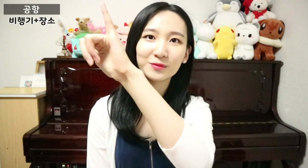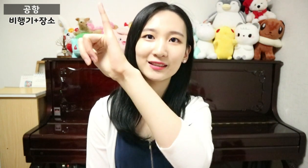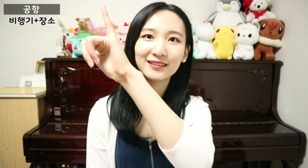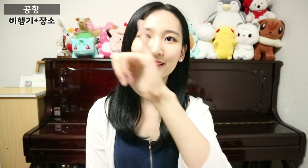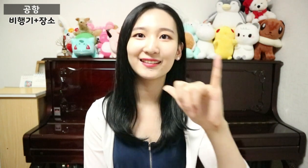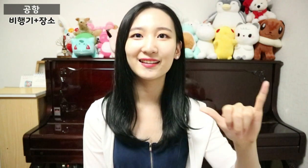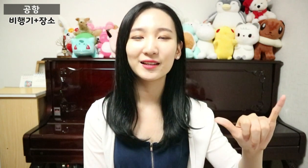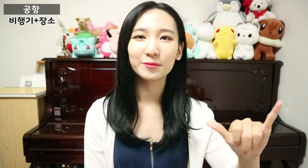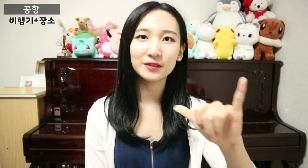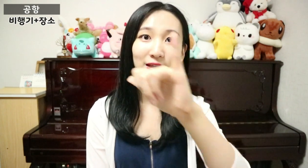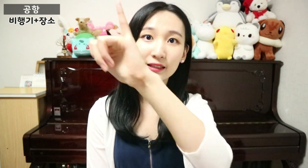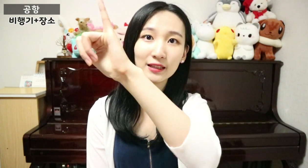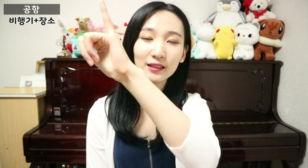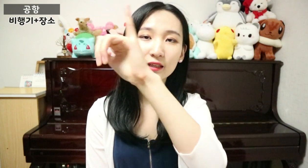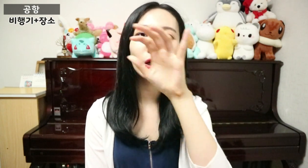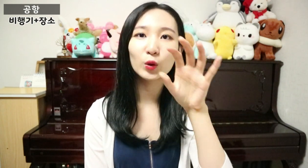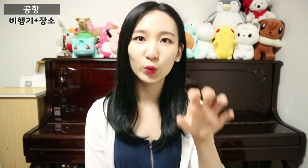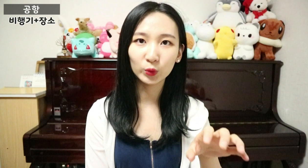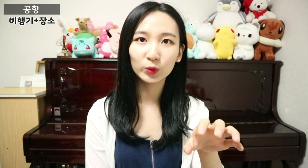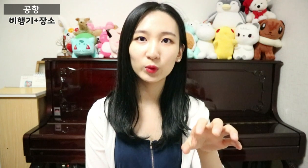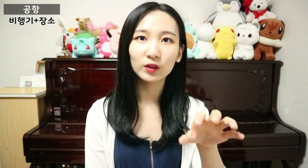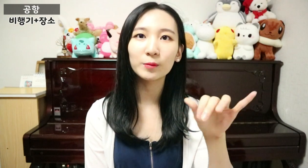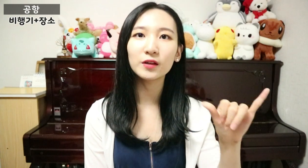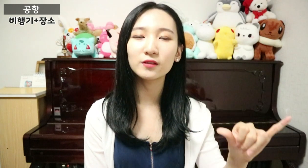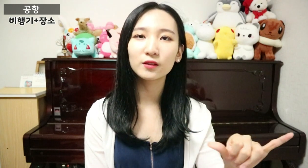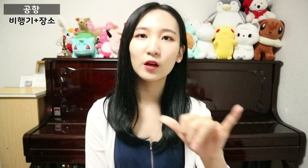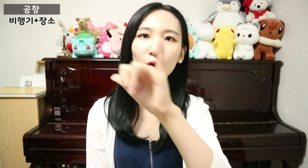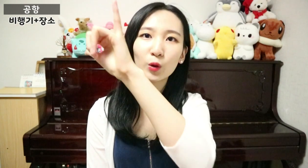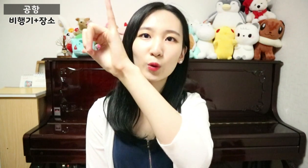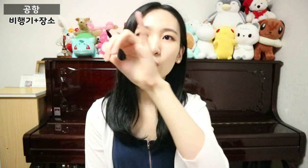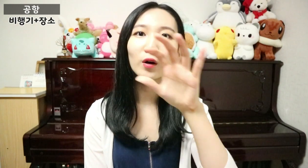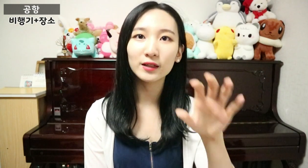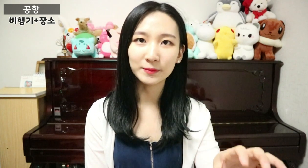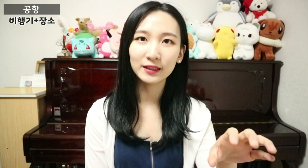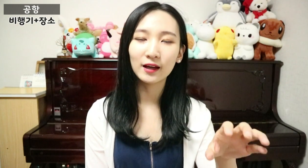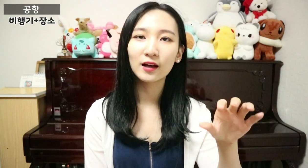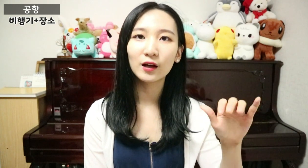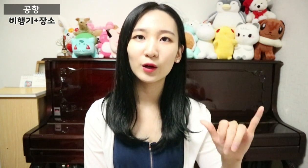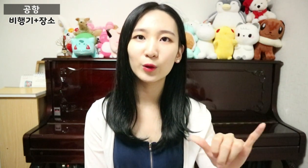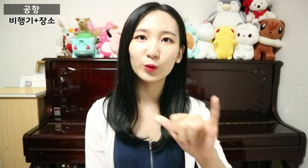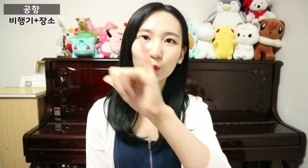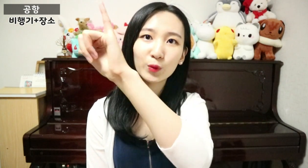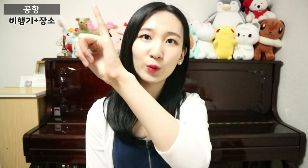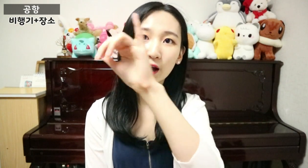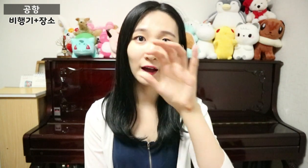비행기 곧 하면 공항입니다. 공항